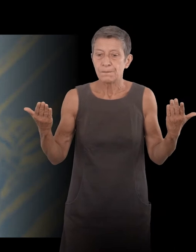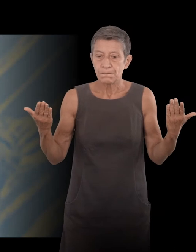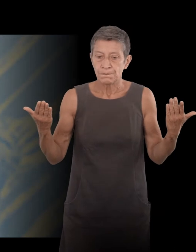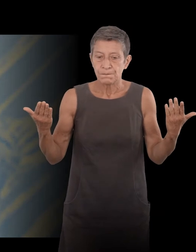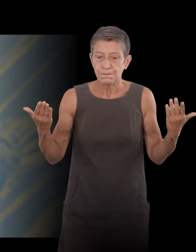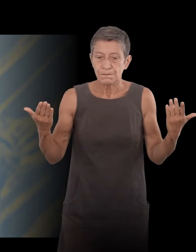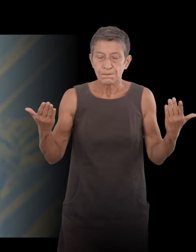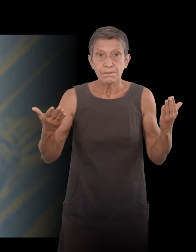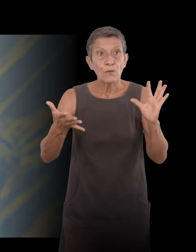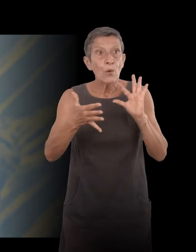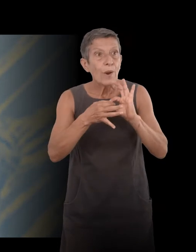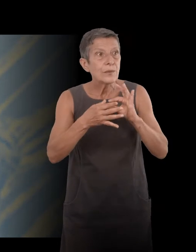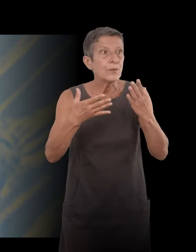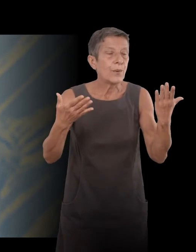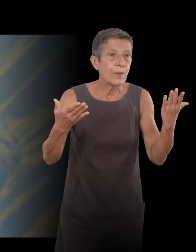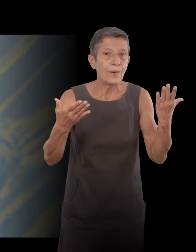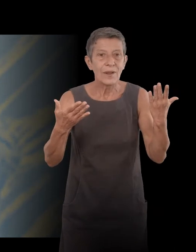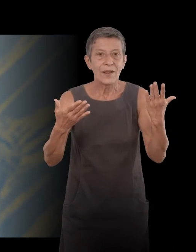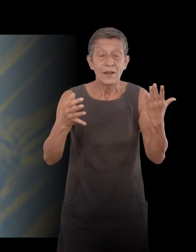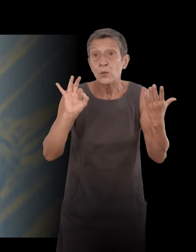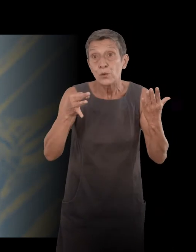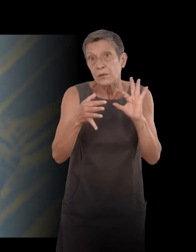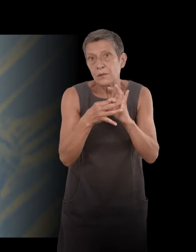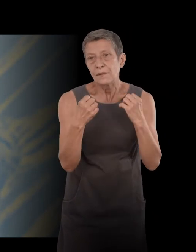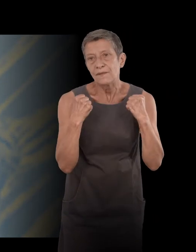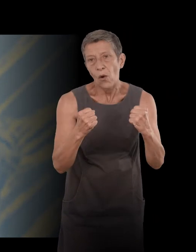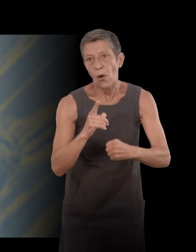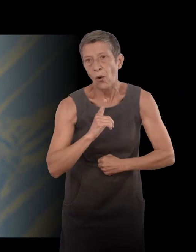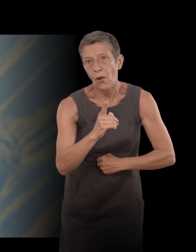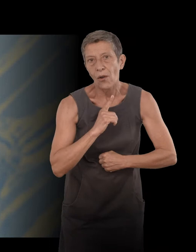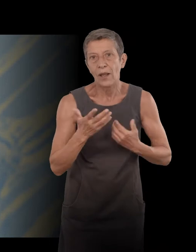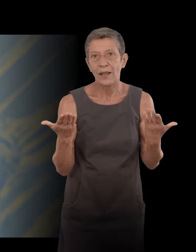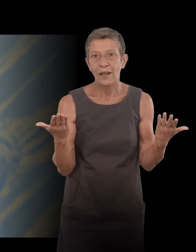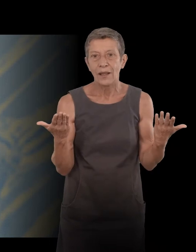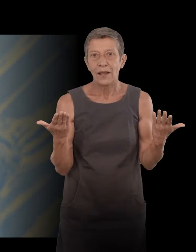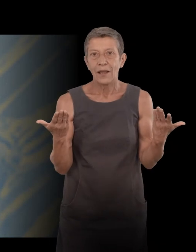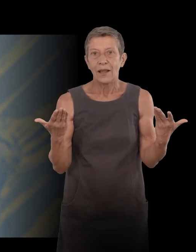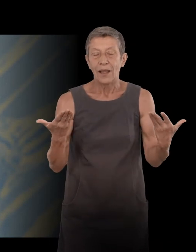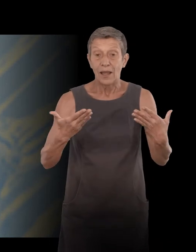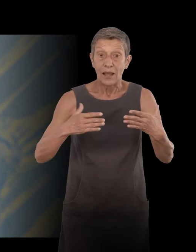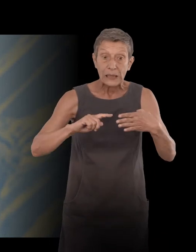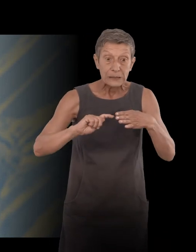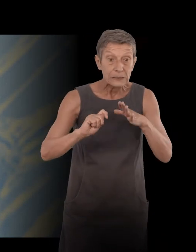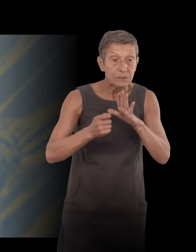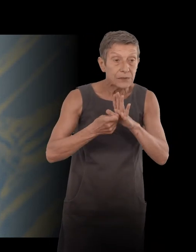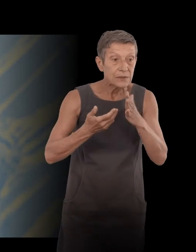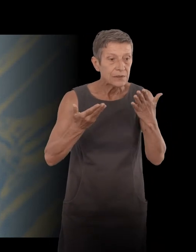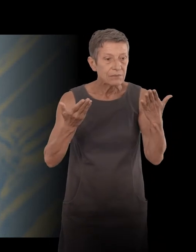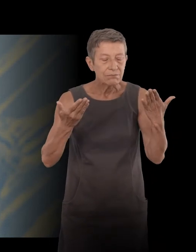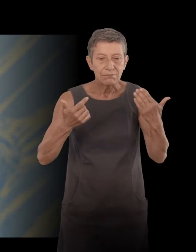that was strong relationship. And at a moment I was asked why he wanted to work, well,